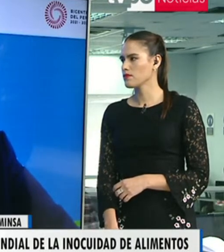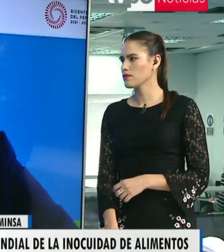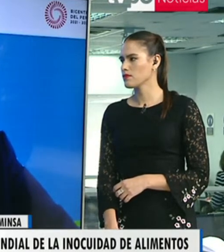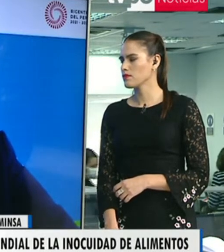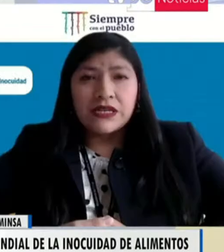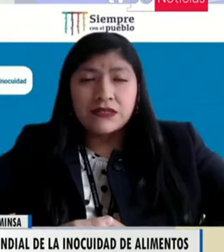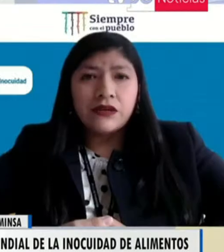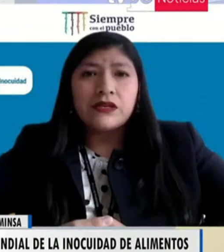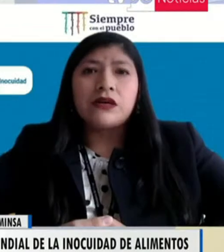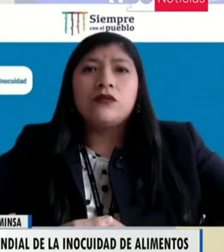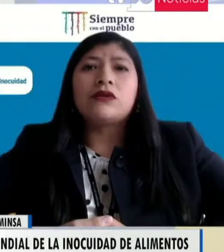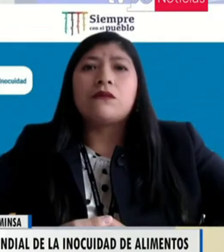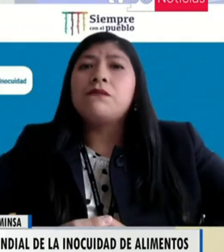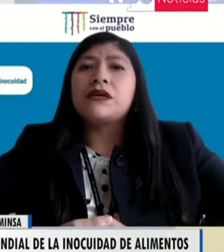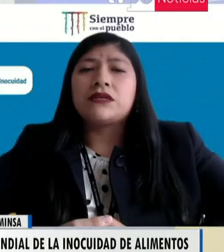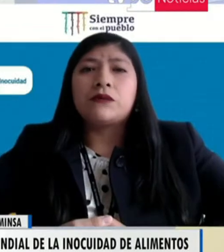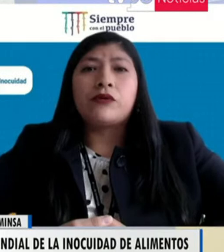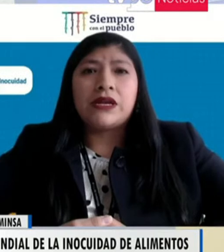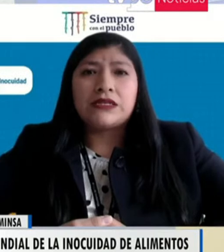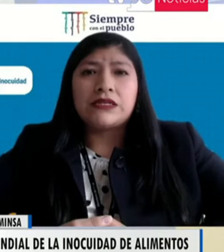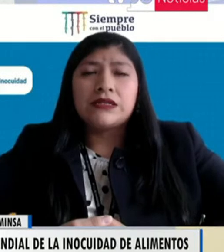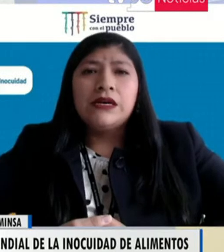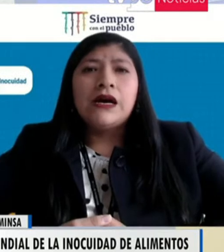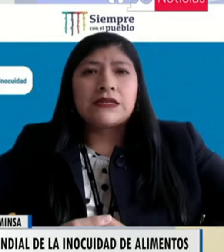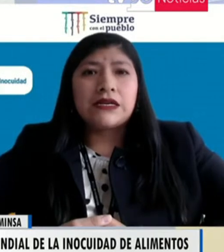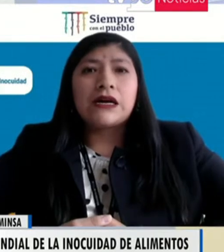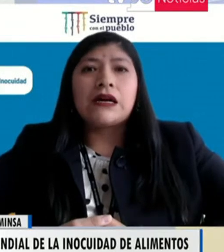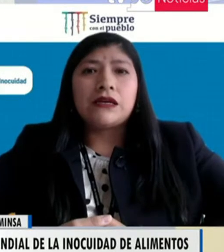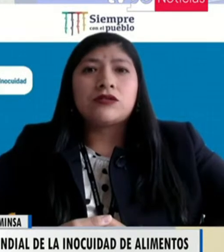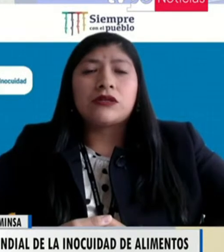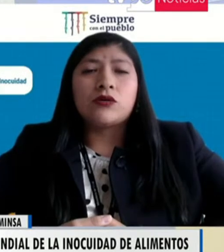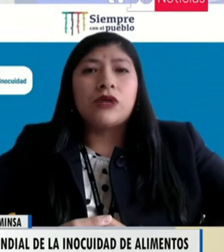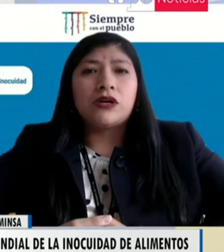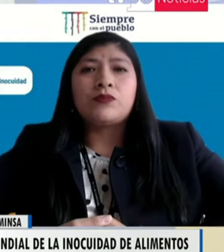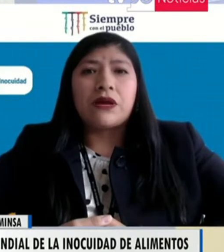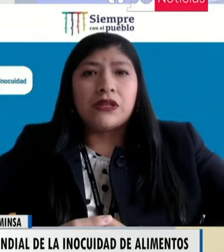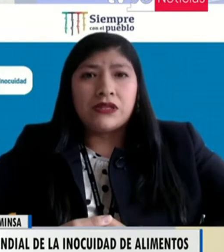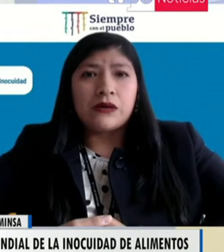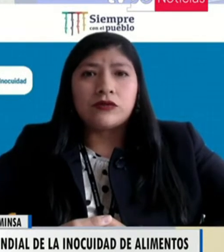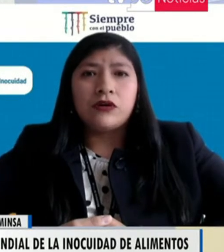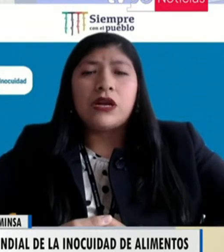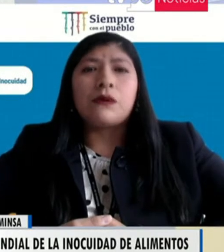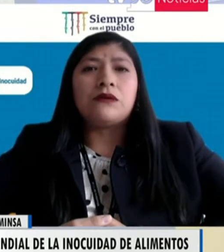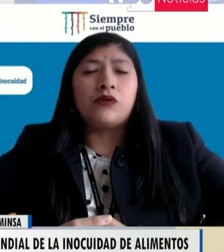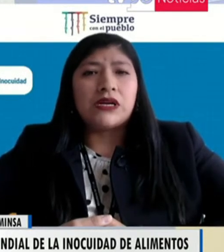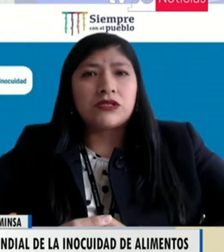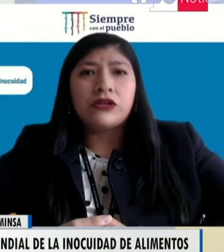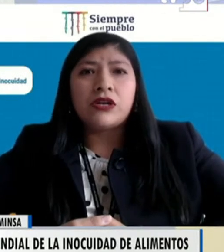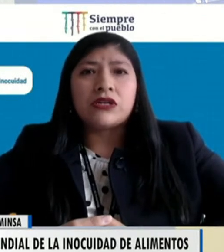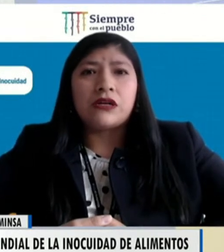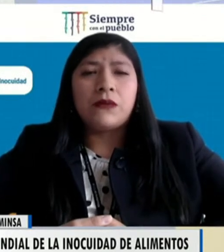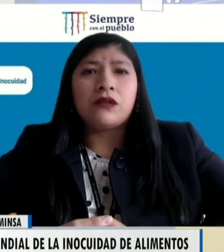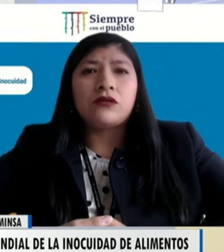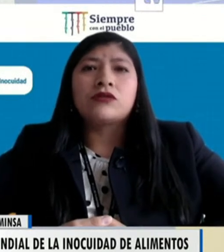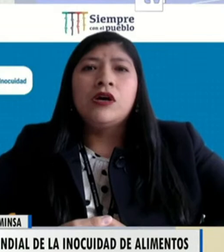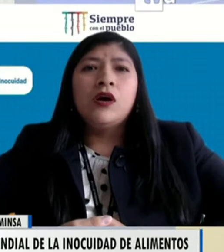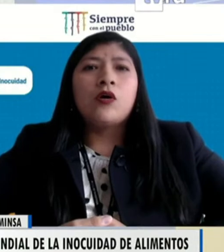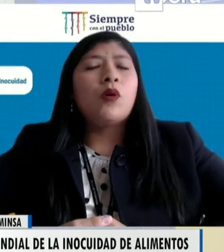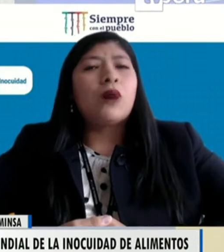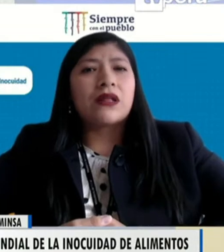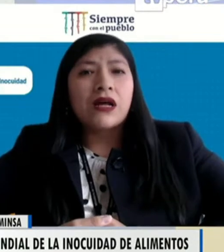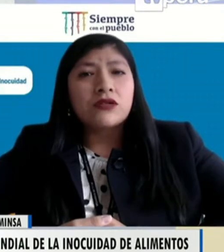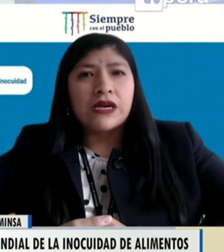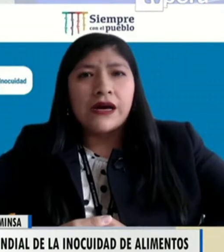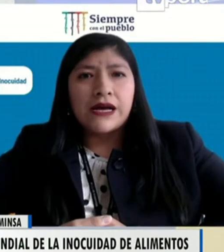Promoción de Salud del Ministerio de Salud también va a hacer ponencias acerca de estos cuidados preventivos, ¿no? La manipulación de los alimentos,